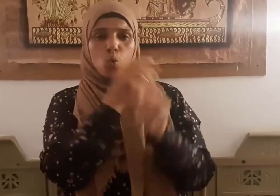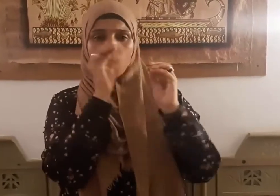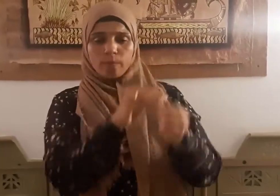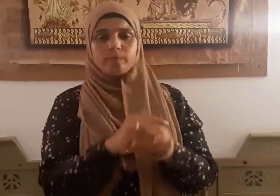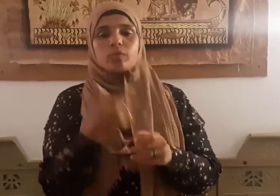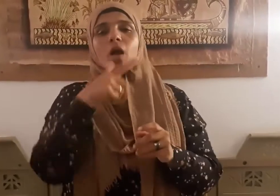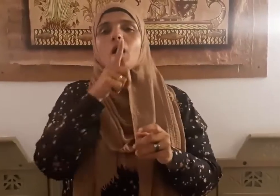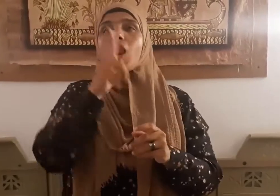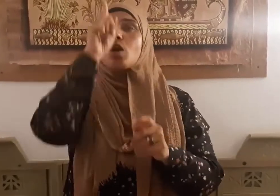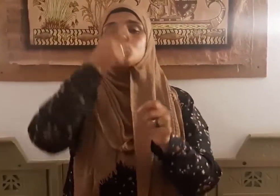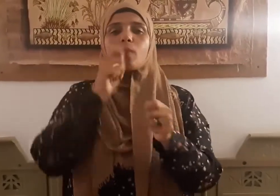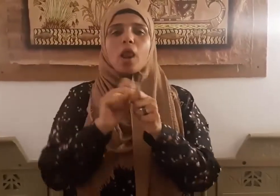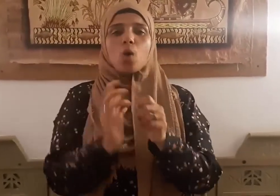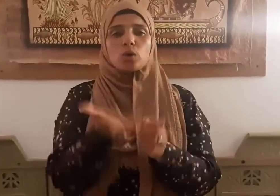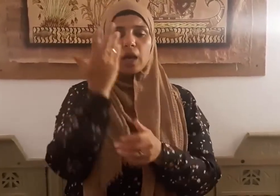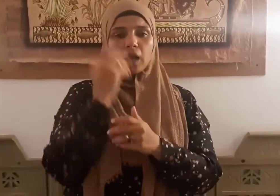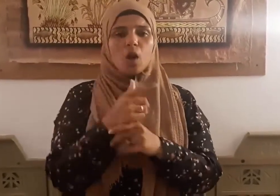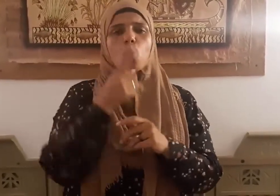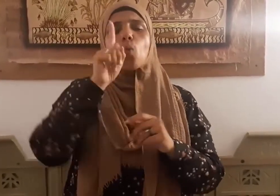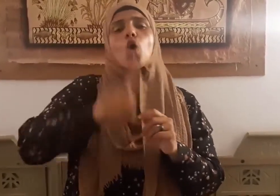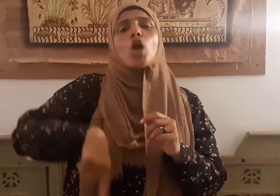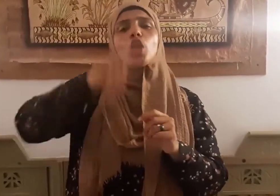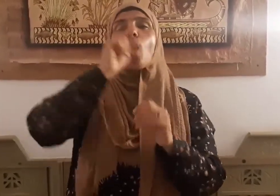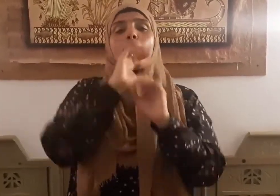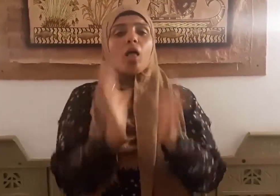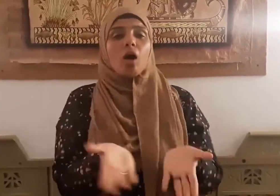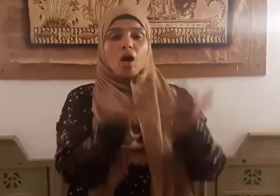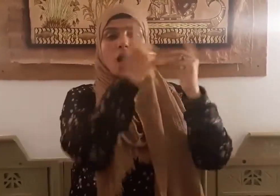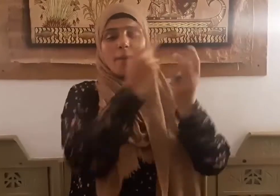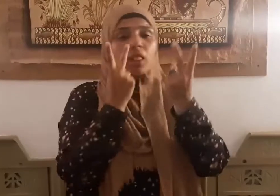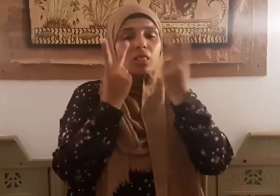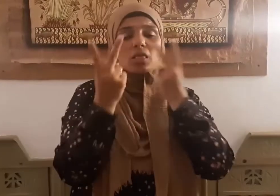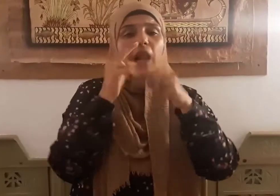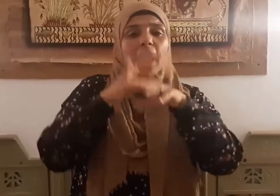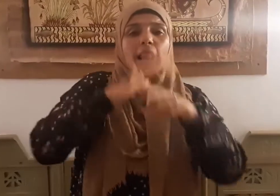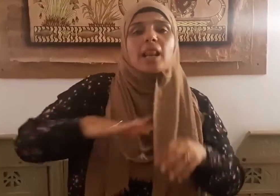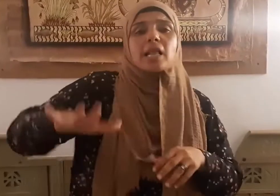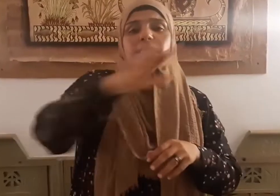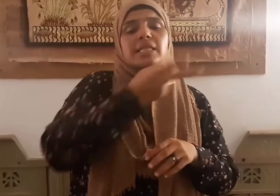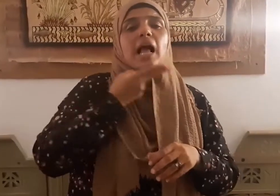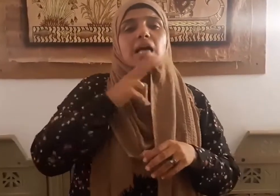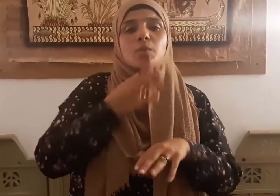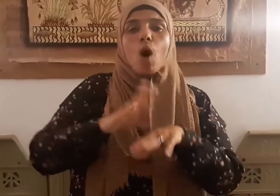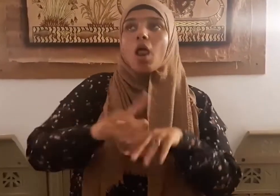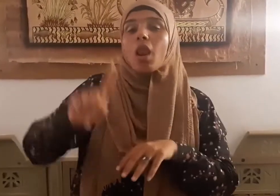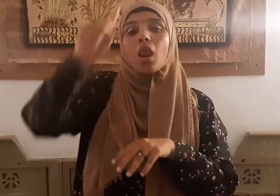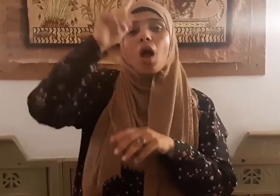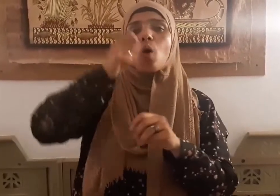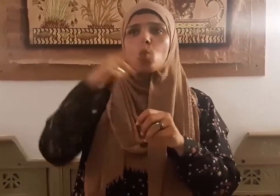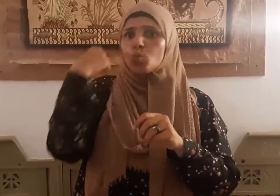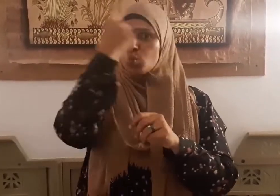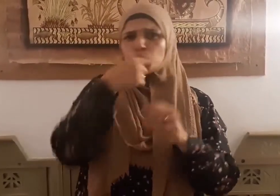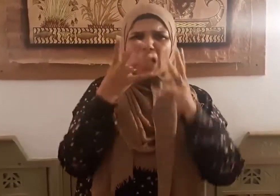تعالى ويوم القيامة ترى الذين كذبوا على الله وجوههم مسودة